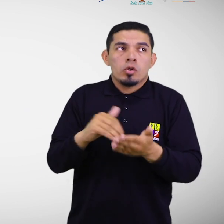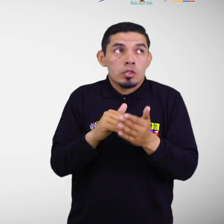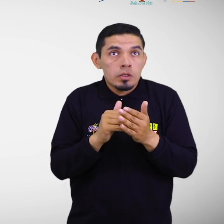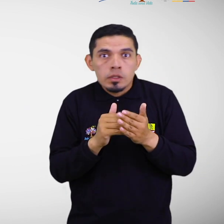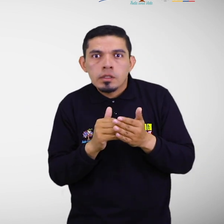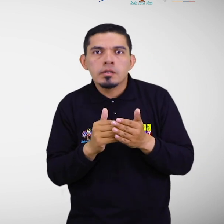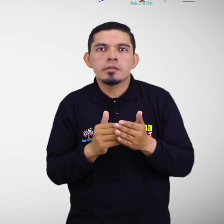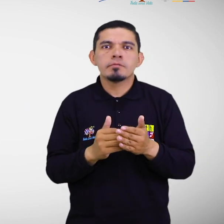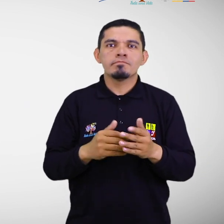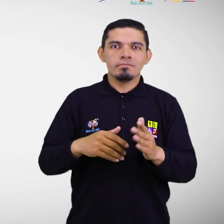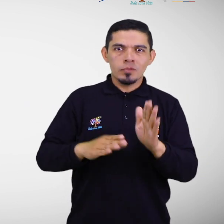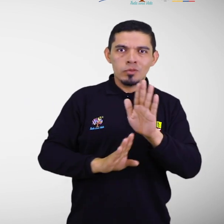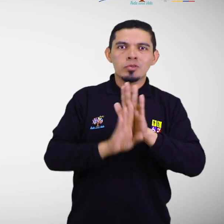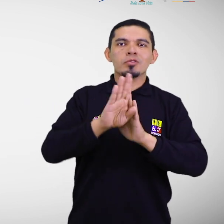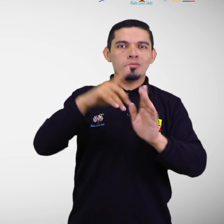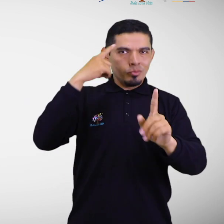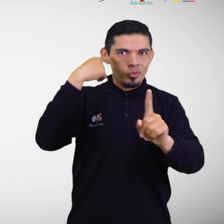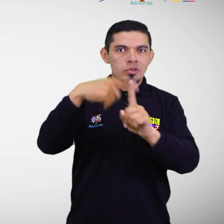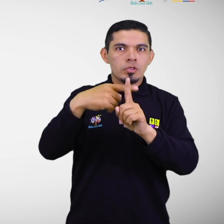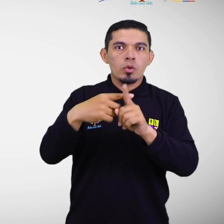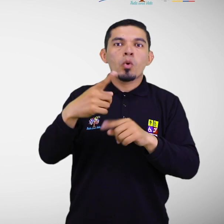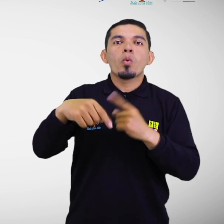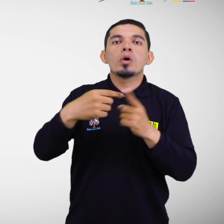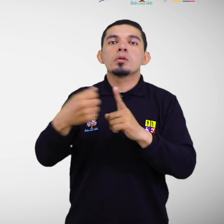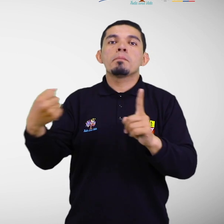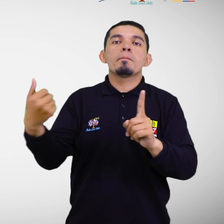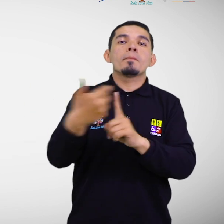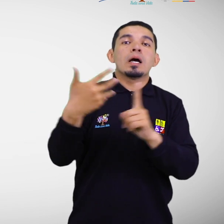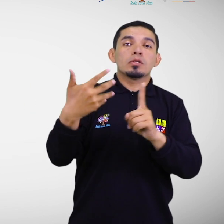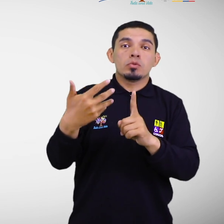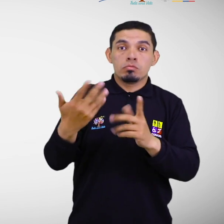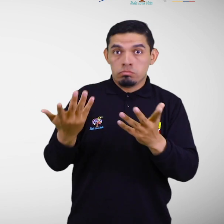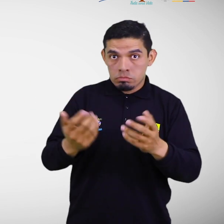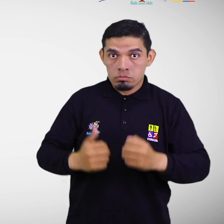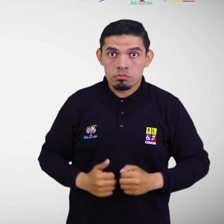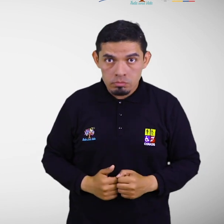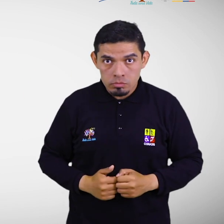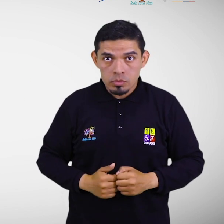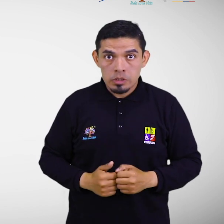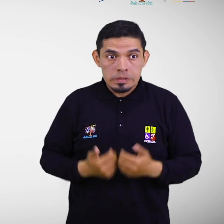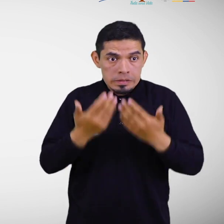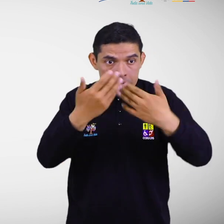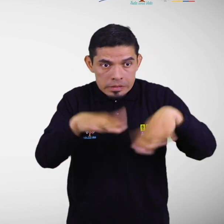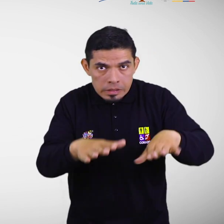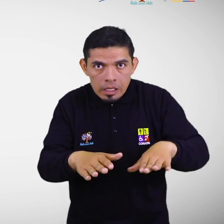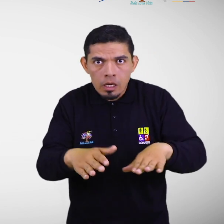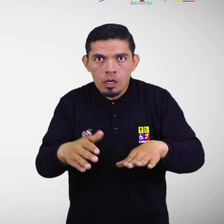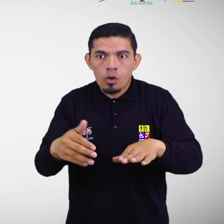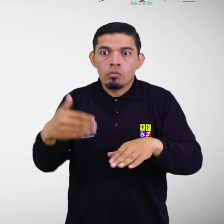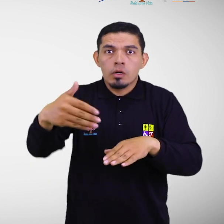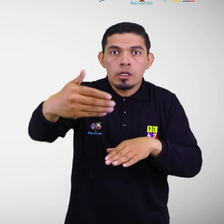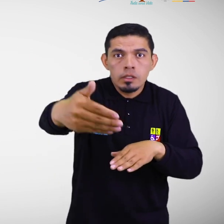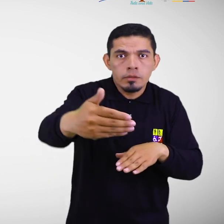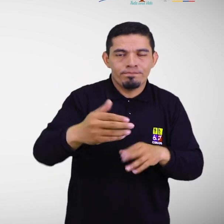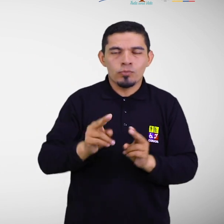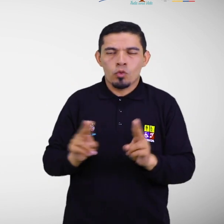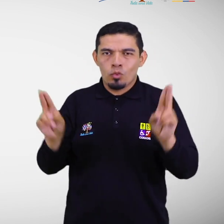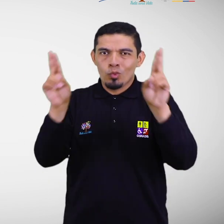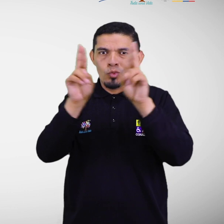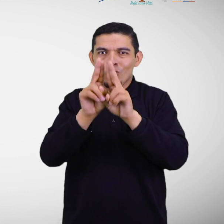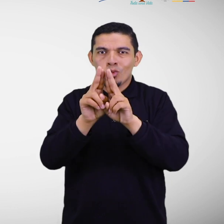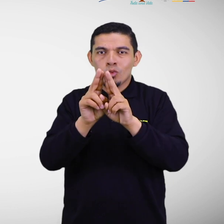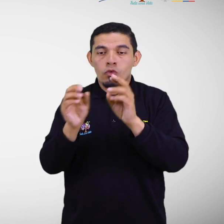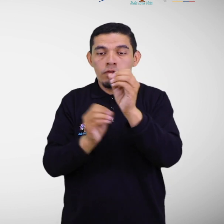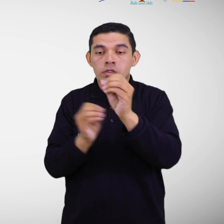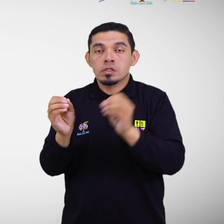forma efectiva de los impactos de desastres probables, inminentes o presentes, Naciones Unidas Asamblea General,